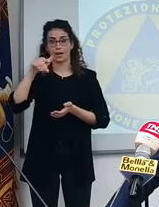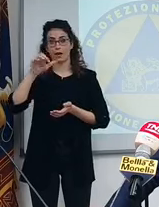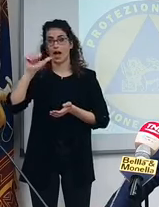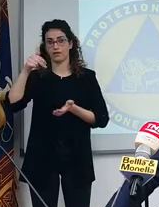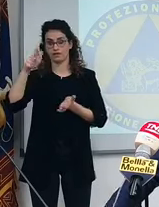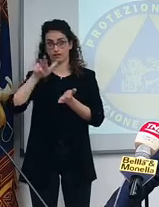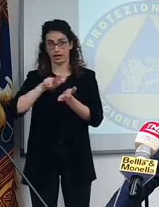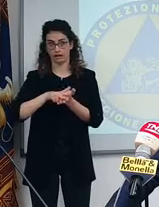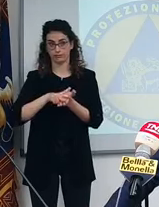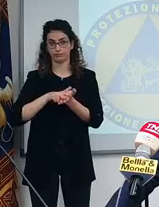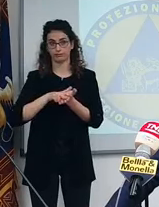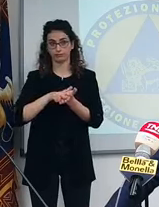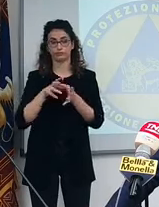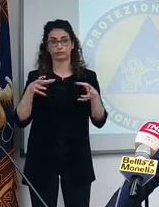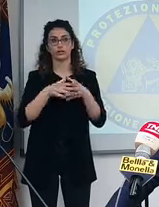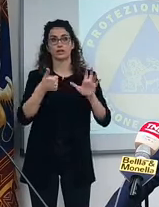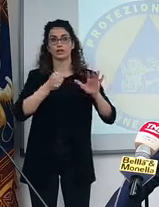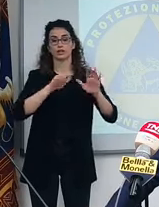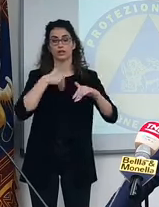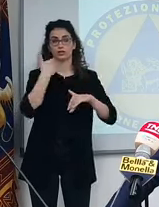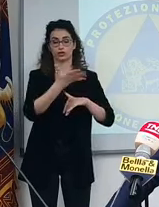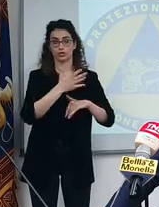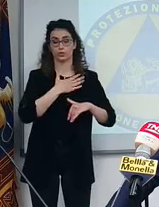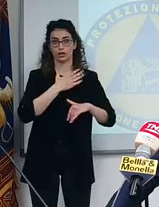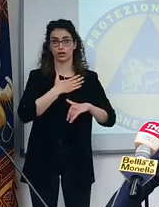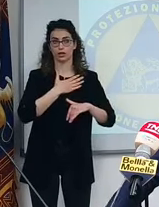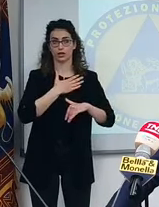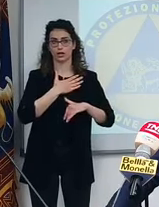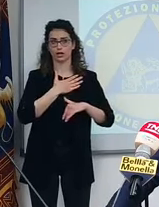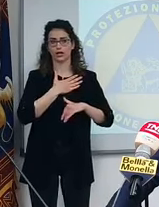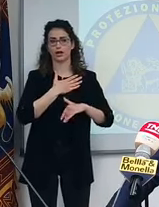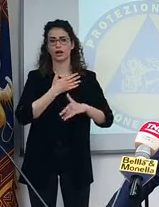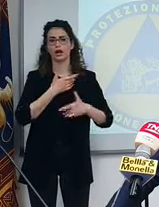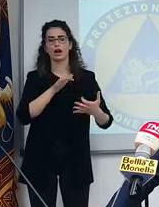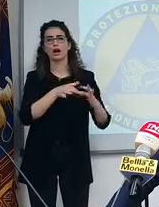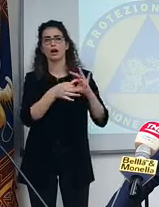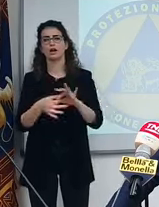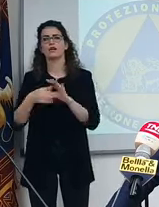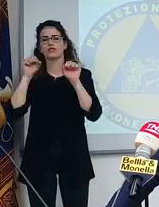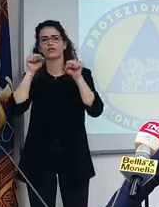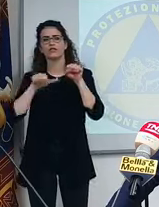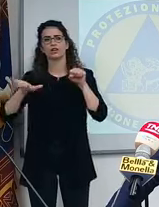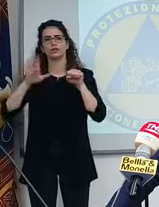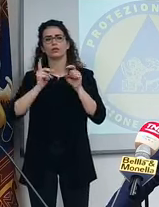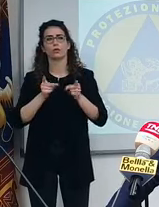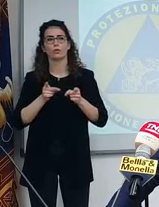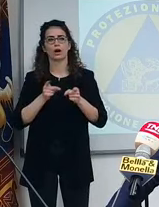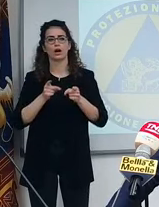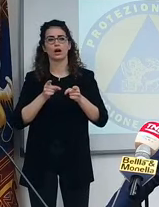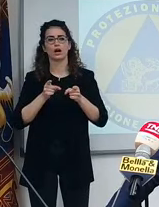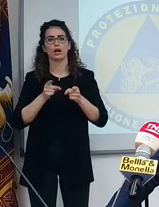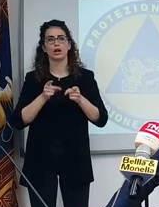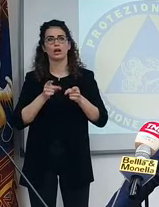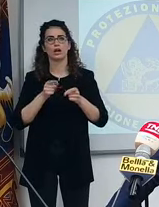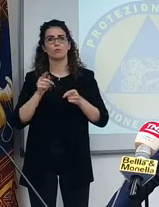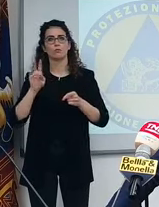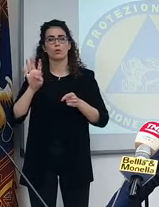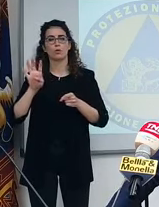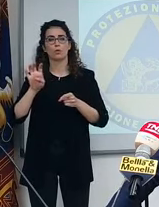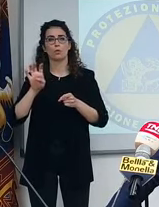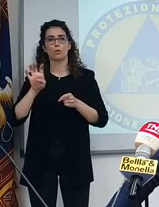Aifa, per gli over 65. In Veneto che ripercussioni, che ricadute ha? Anche magari con un maggior numero, oltre i 40.000